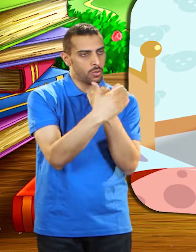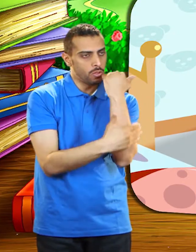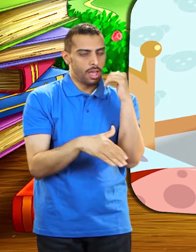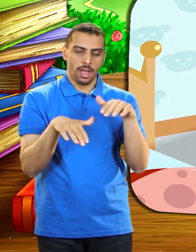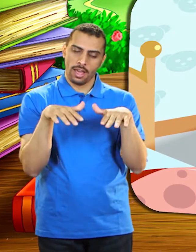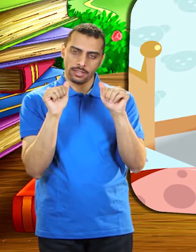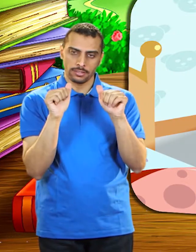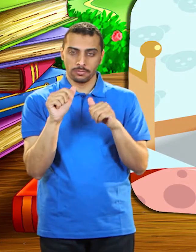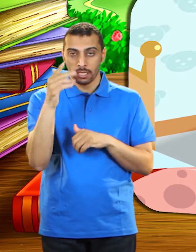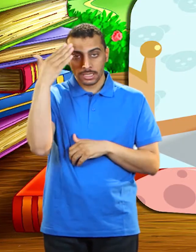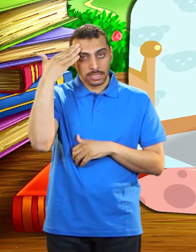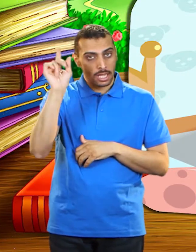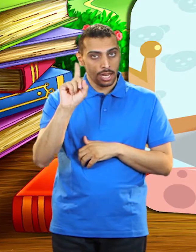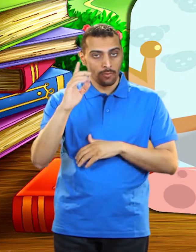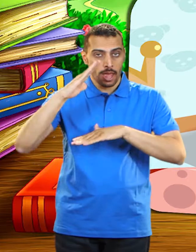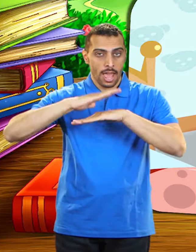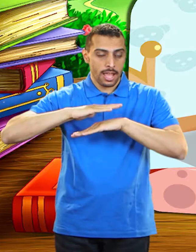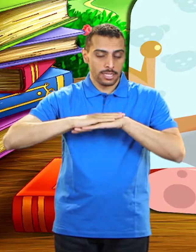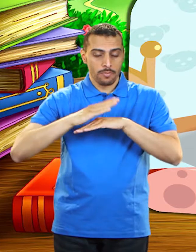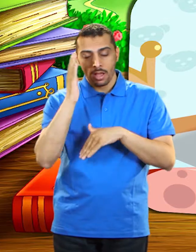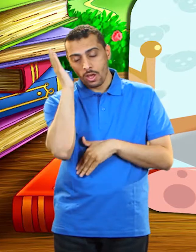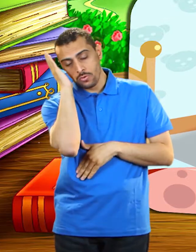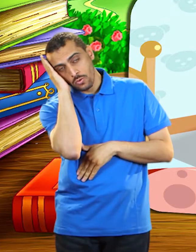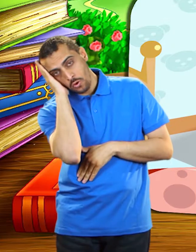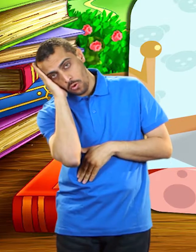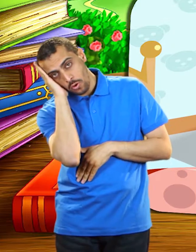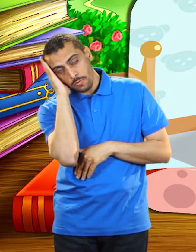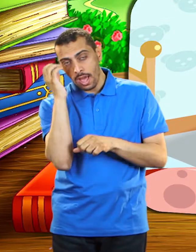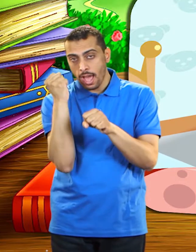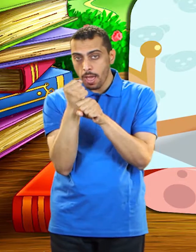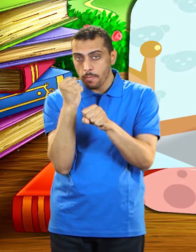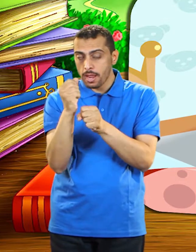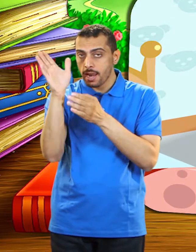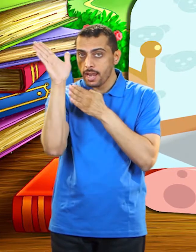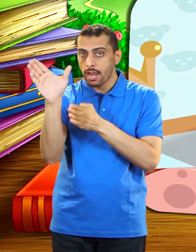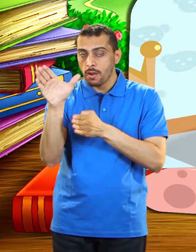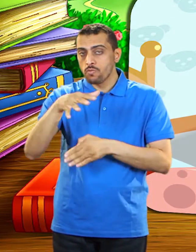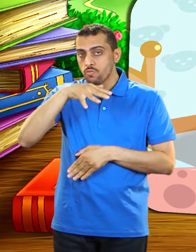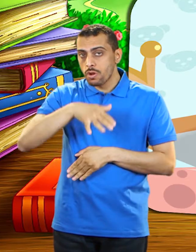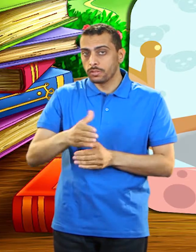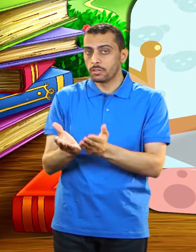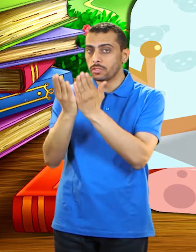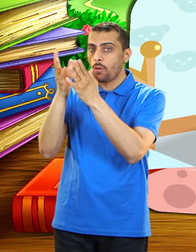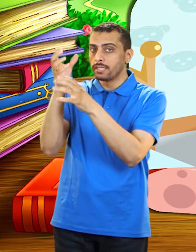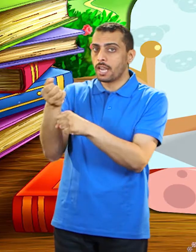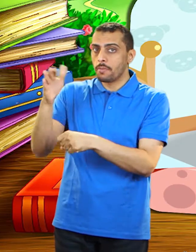لكن لا تنسى باقي آداب النوم التي كان يفعلها النبي صلى الله عليه